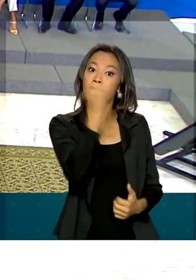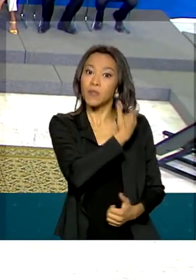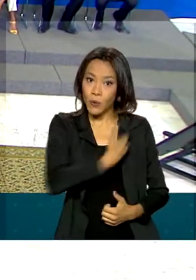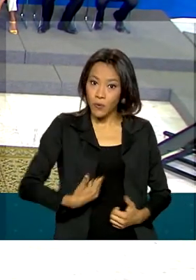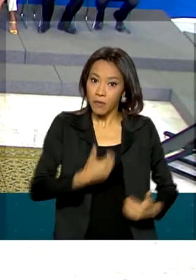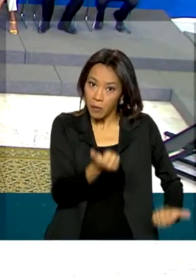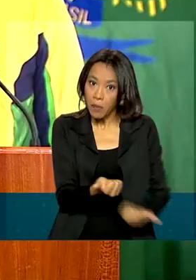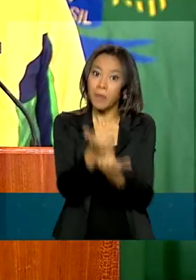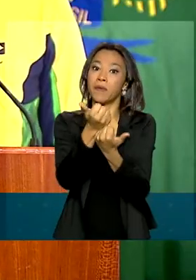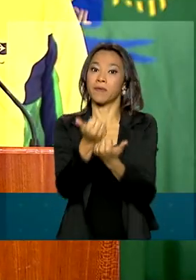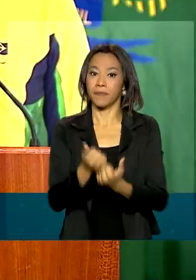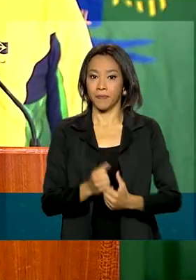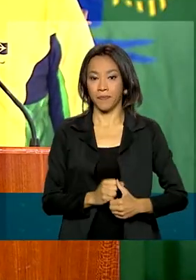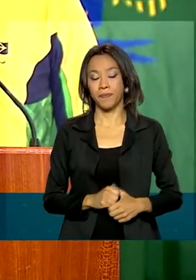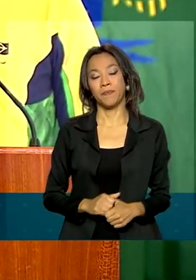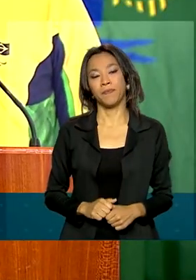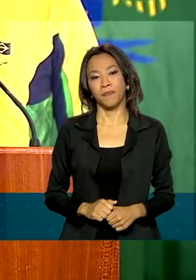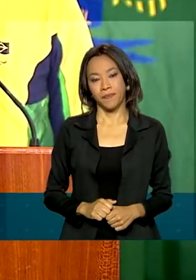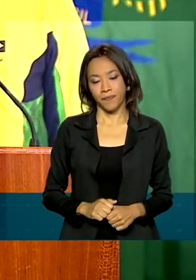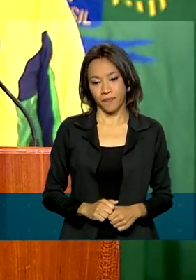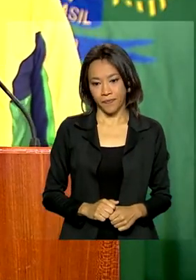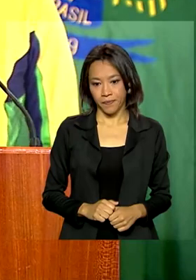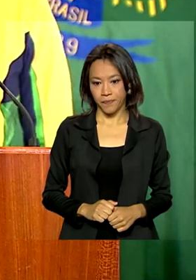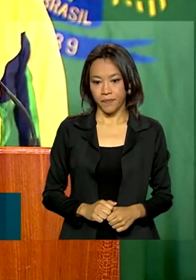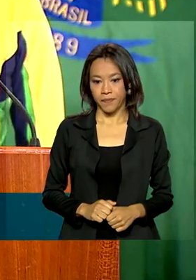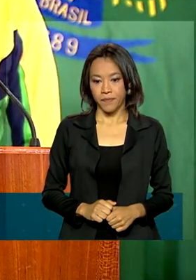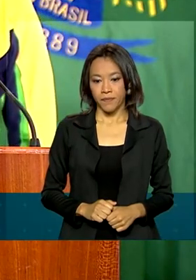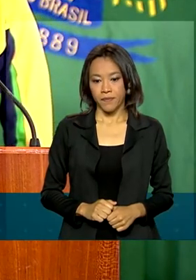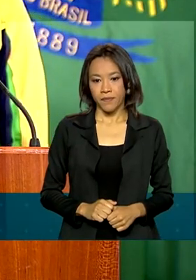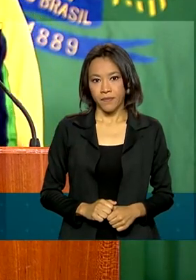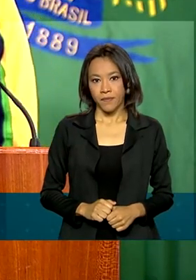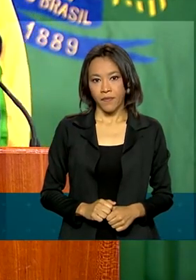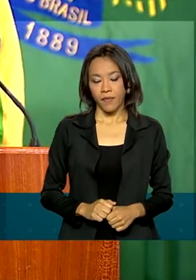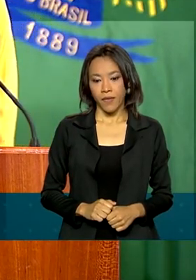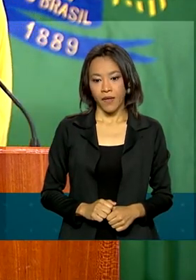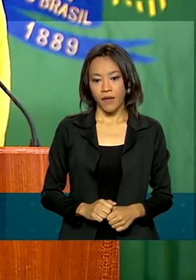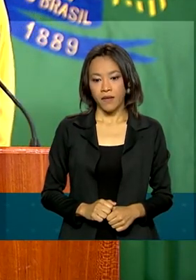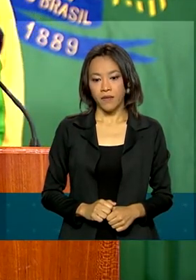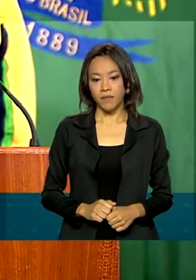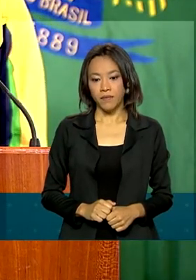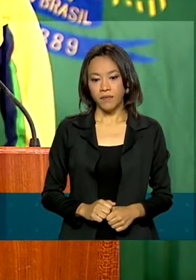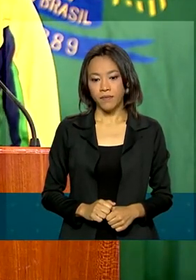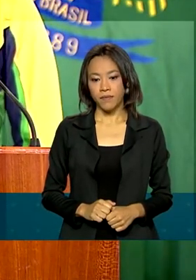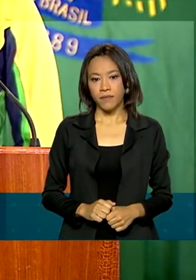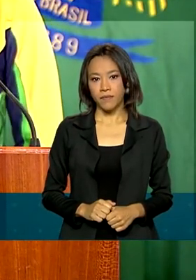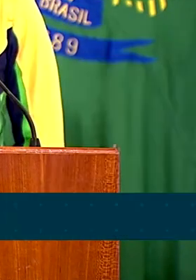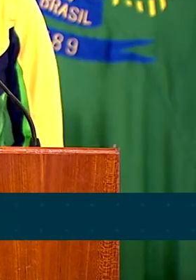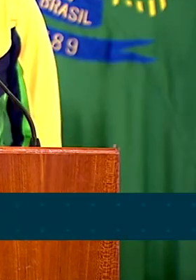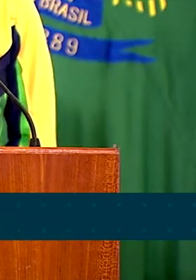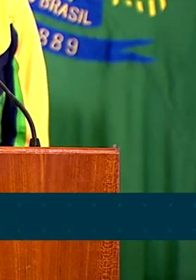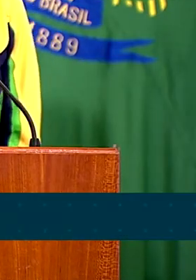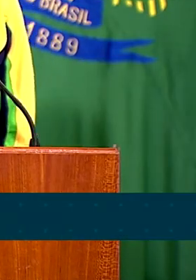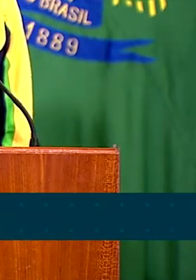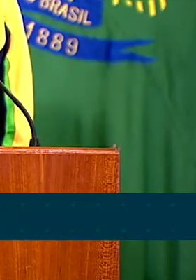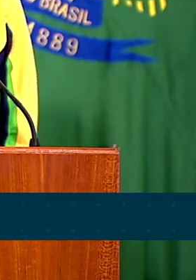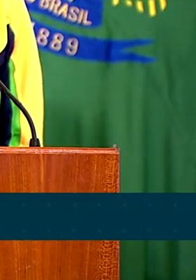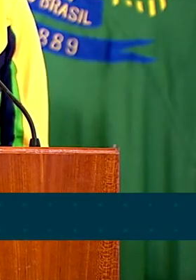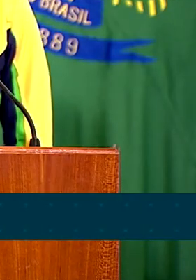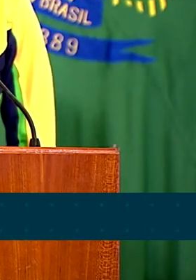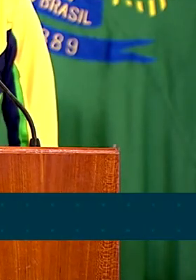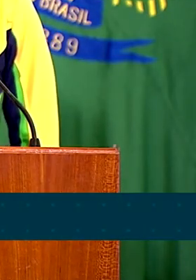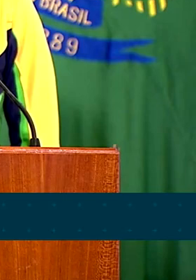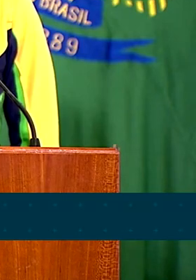alto desempenho. O Brasil tem um dos maiores programas de patrocínio individual